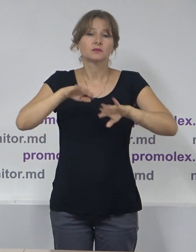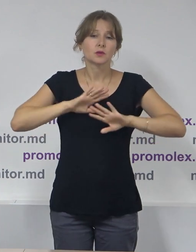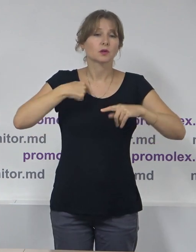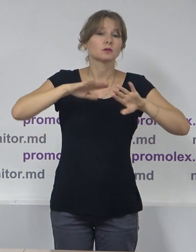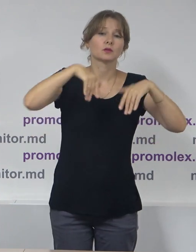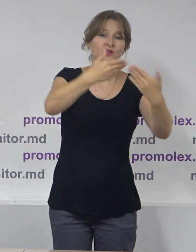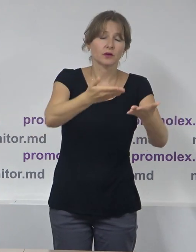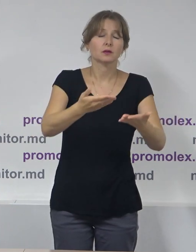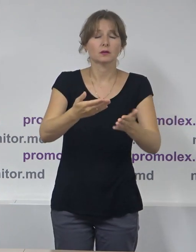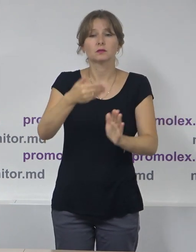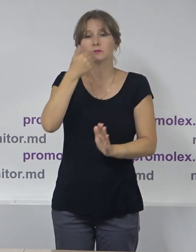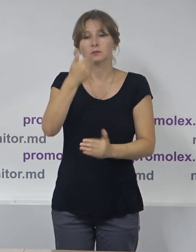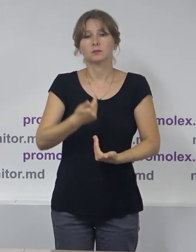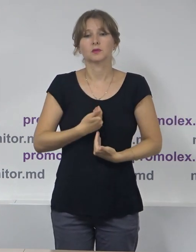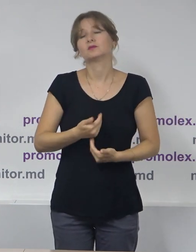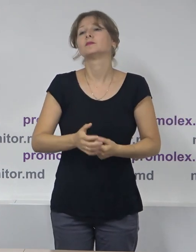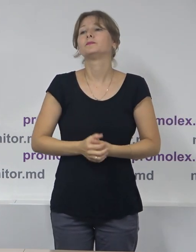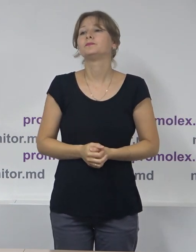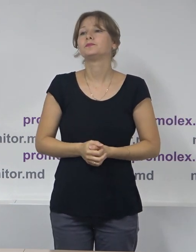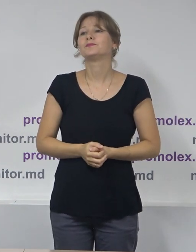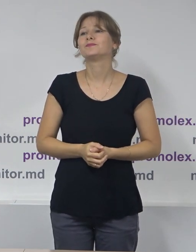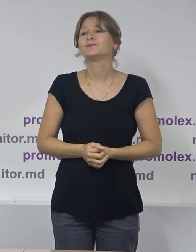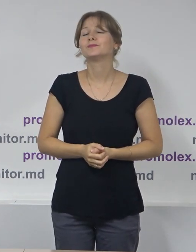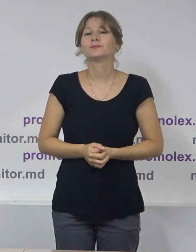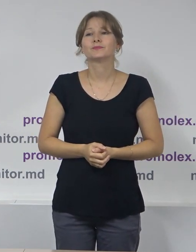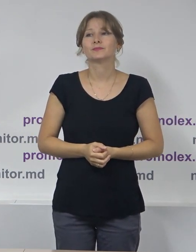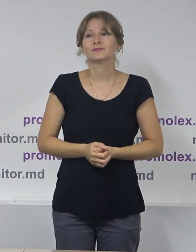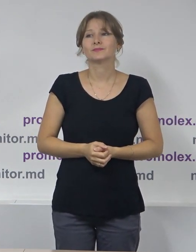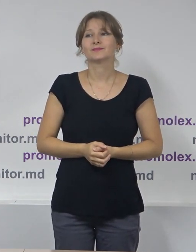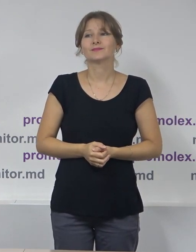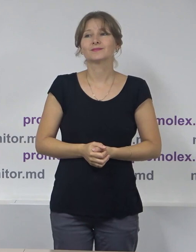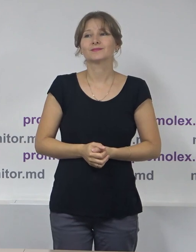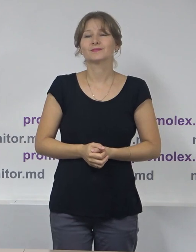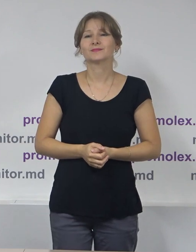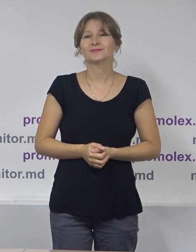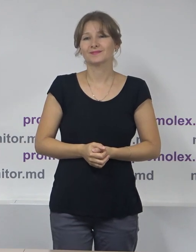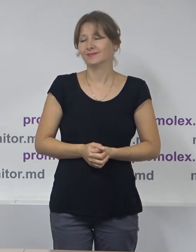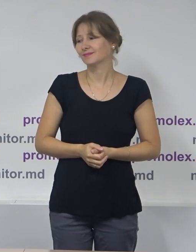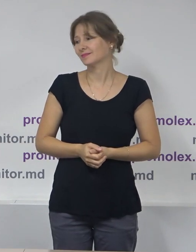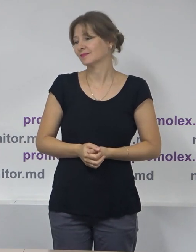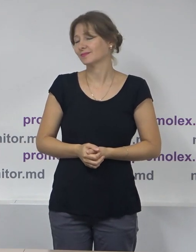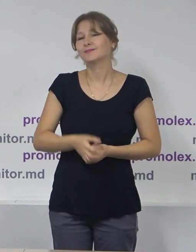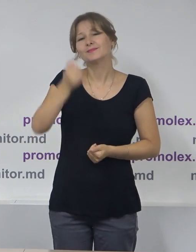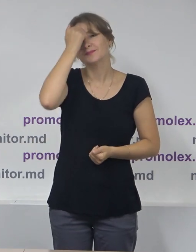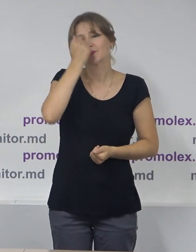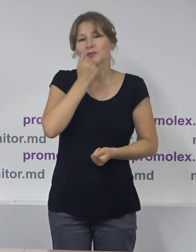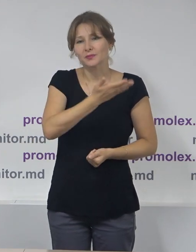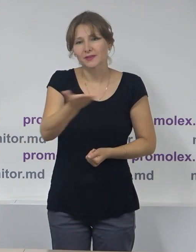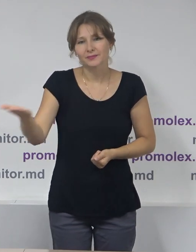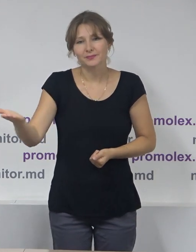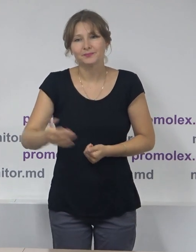prezentat, vă rog să le adresați. Nu sunt. Ok, vă mulțumesc.